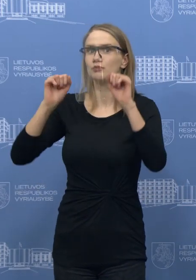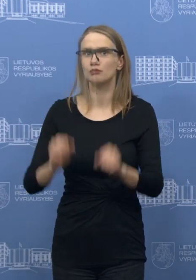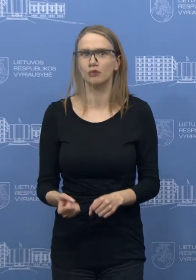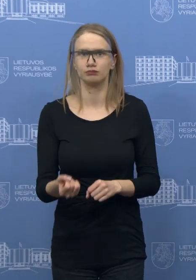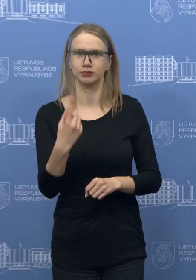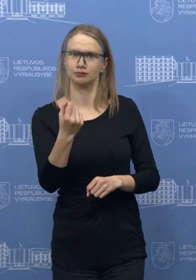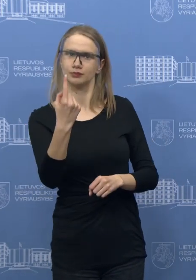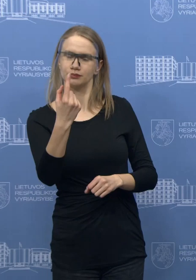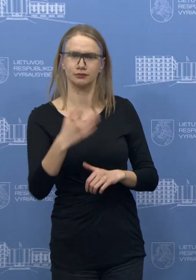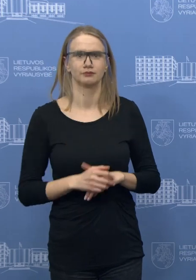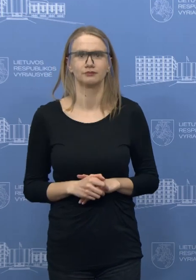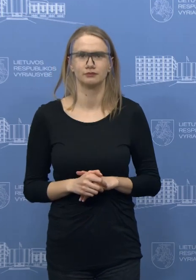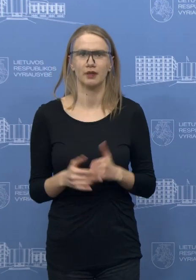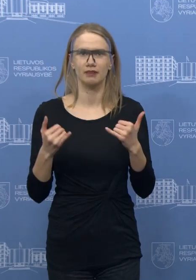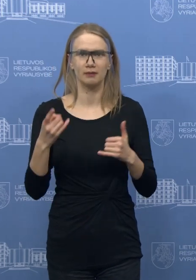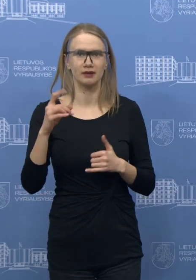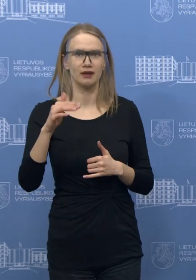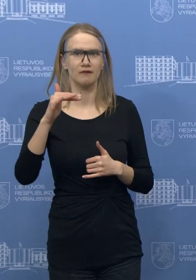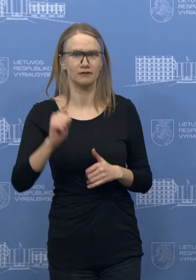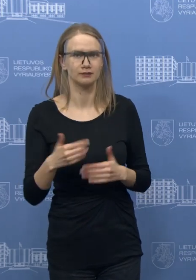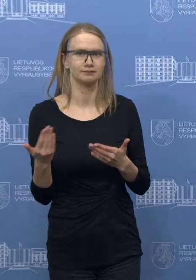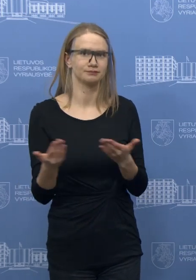Taip, toliau Edgar Savickas, Delfi, prašau.